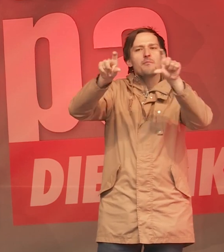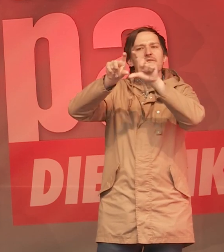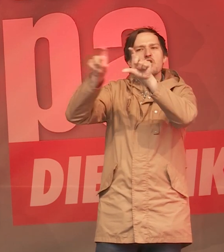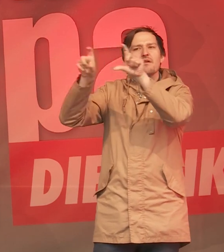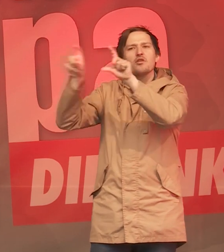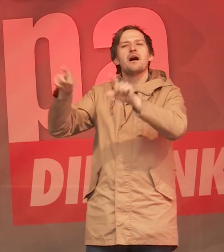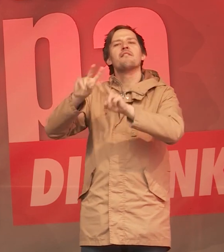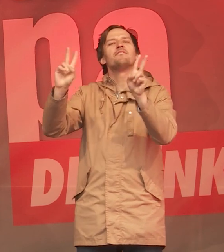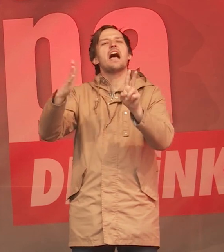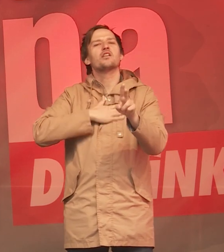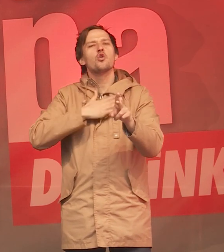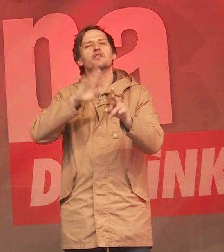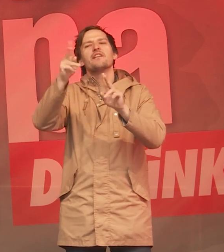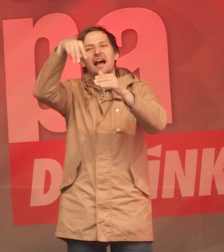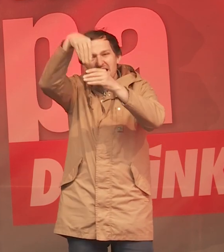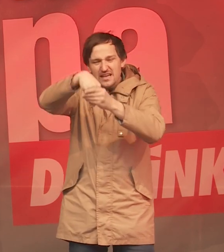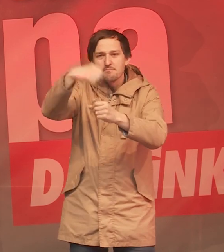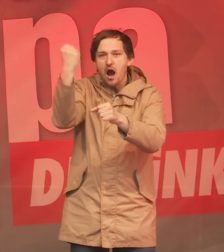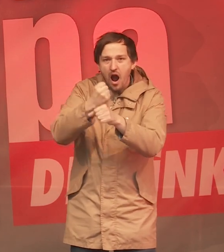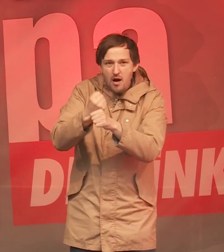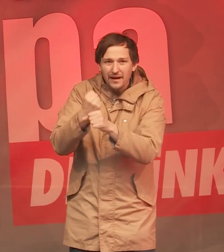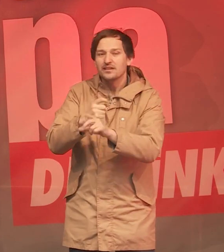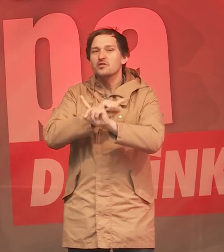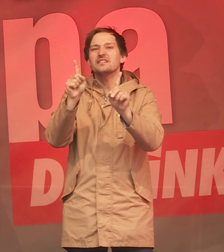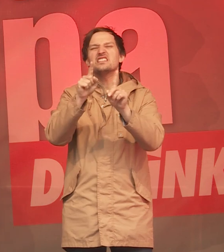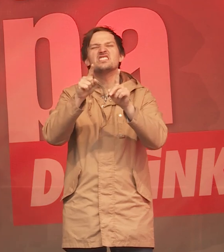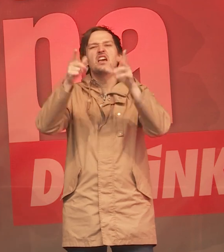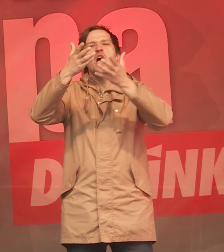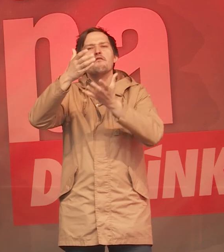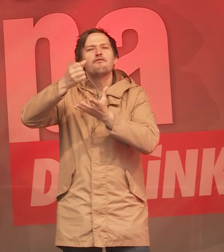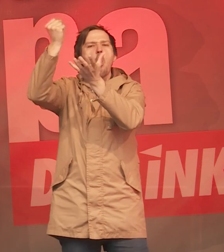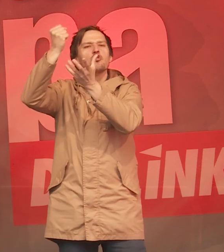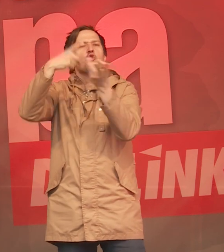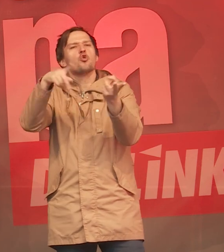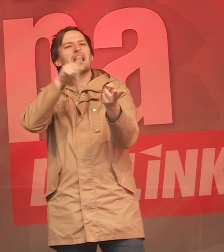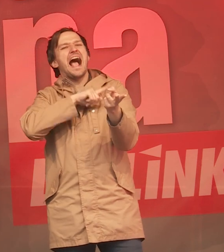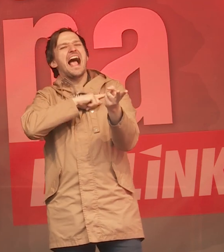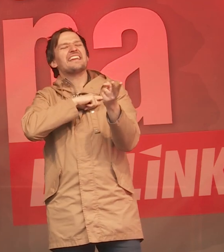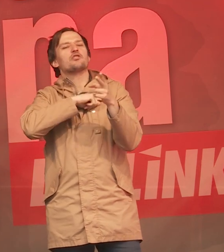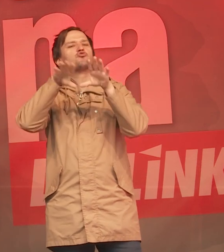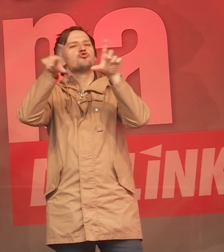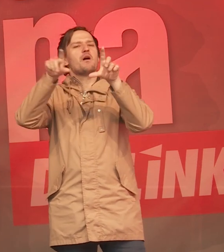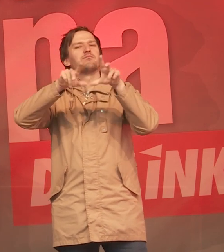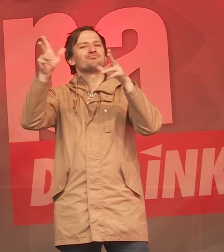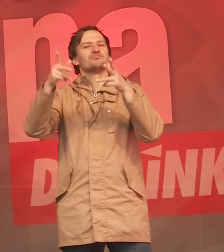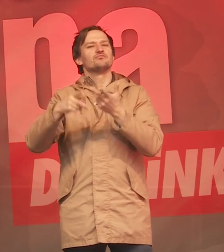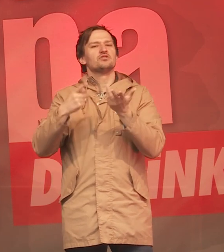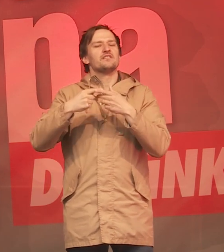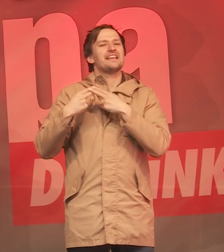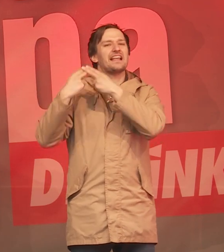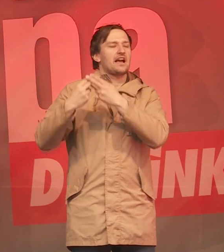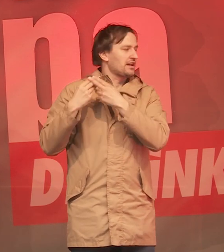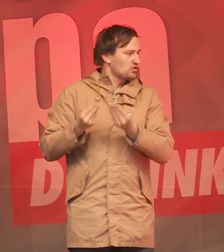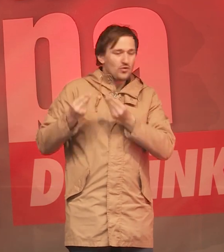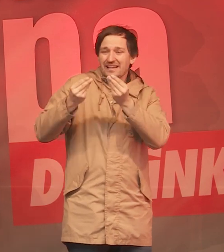denen gehören sollten, die in ihnen arbeiten und nicht irgendwelchen Hedgefonds oder Eigentümerdynastien, die das dann von Generation zu